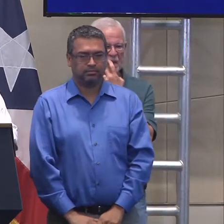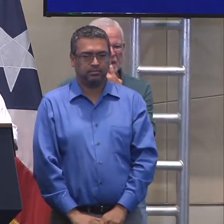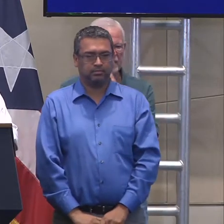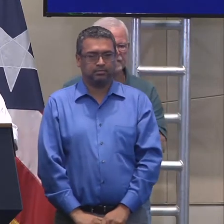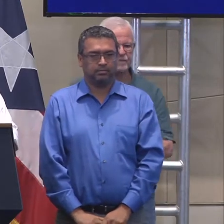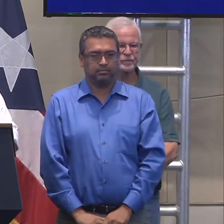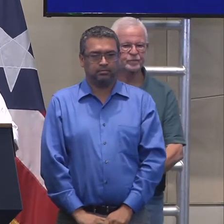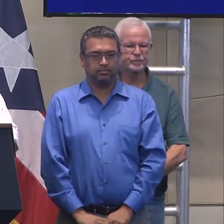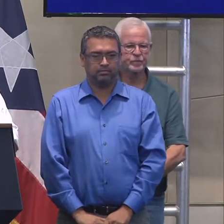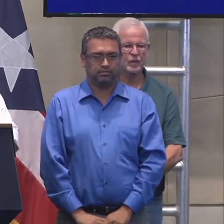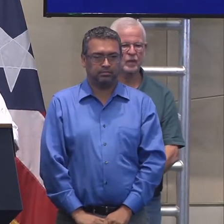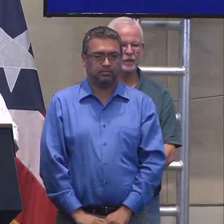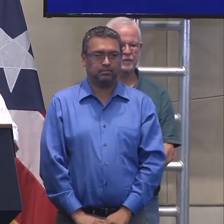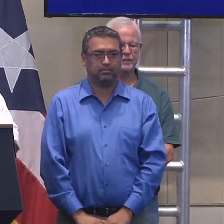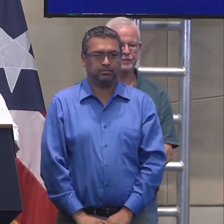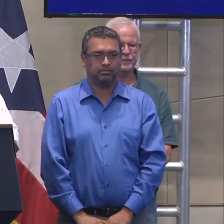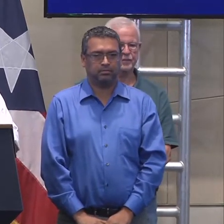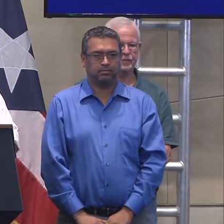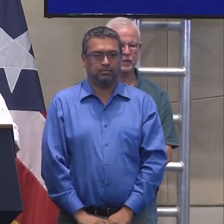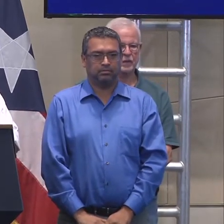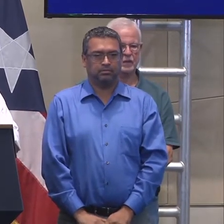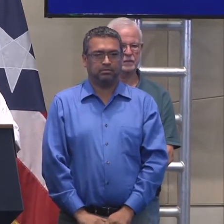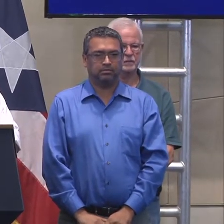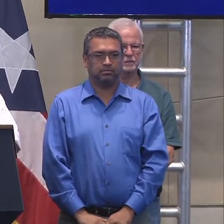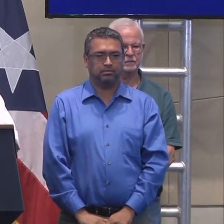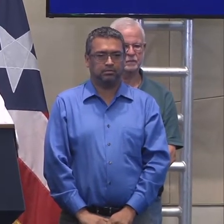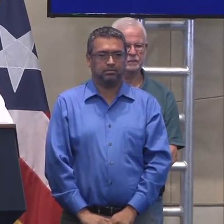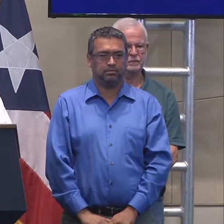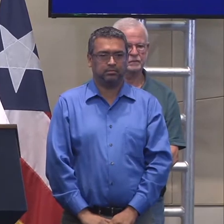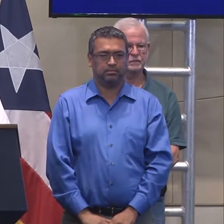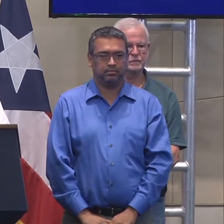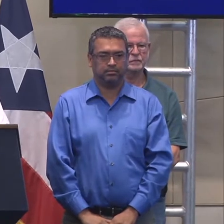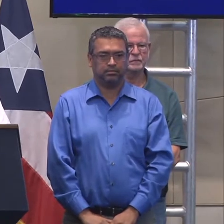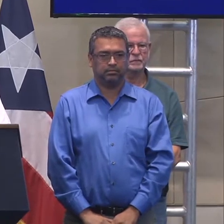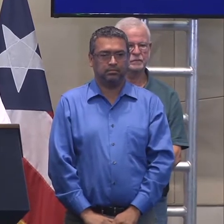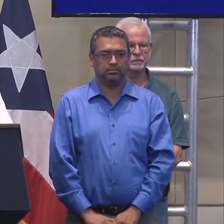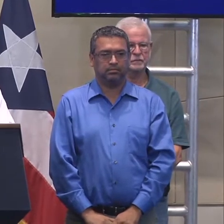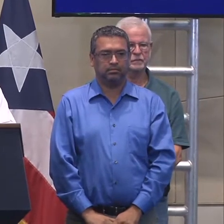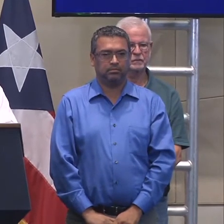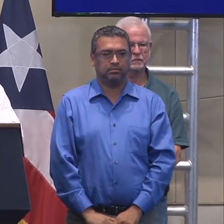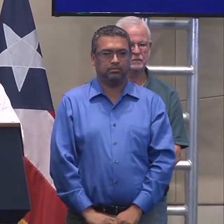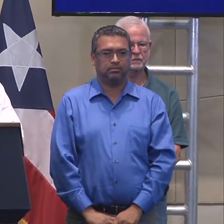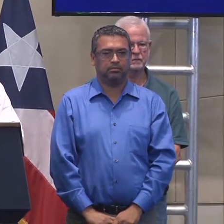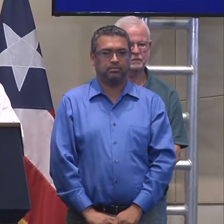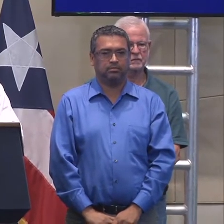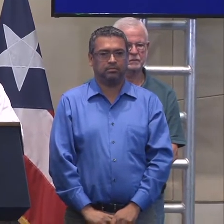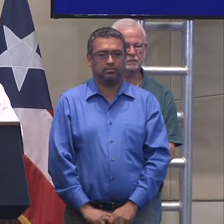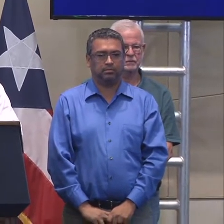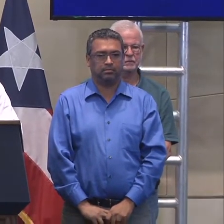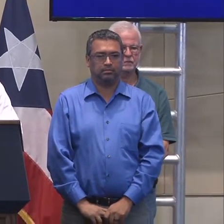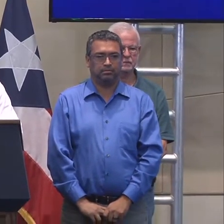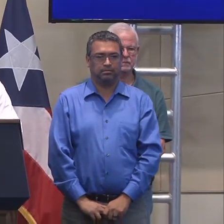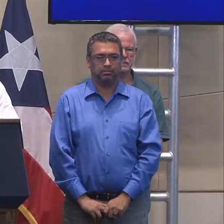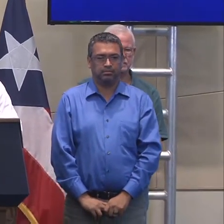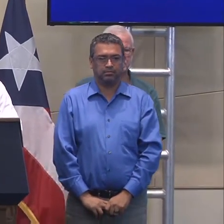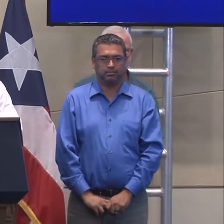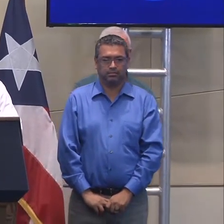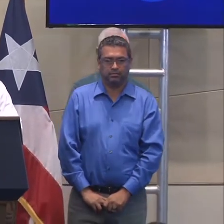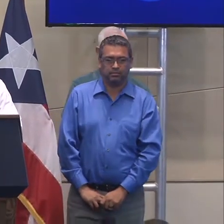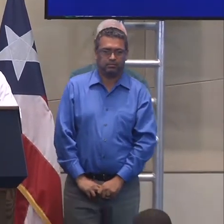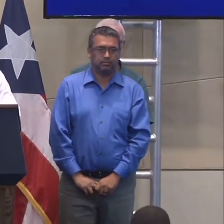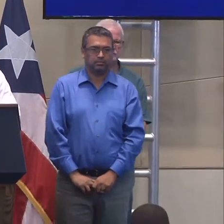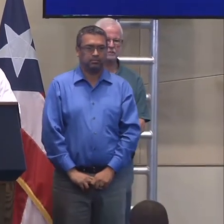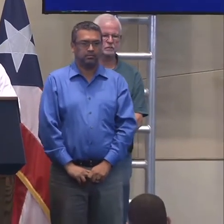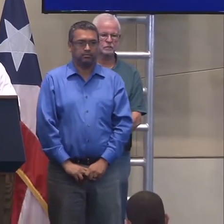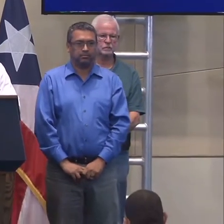Buenos días a todos. Buenos días. Eh, mi pregunta más bien va dirigida con relación a los, las solicitudes que se le hizo, o los planteamientos que se